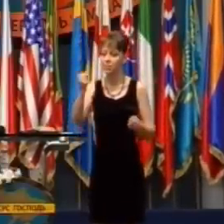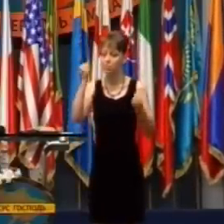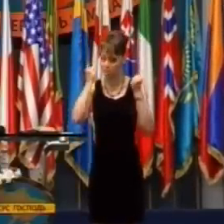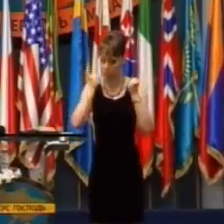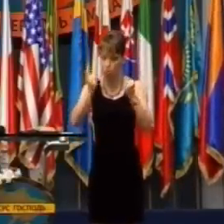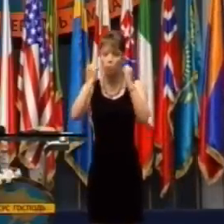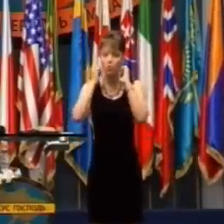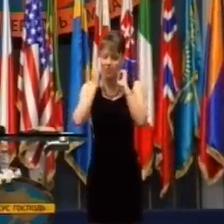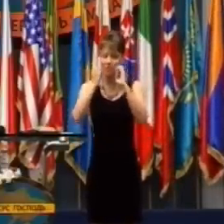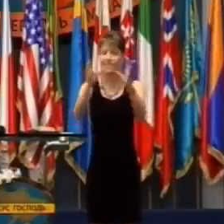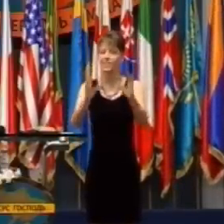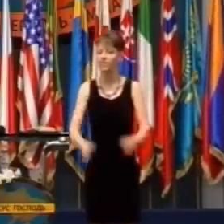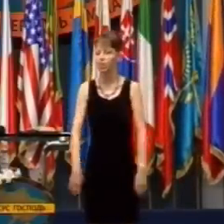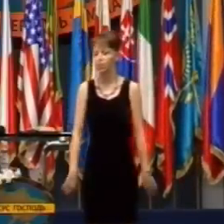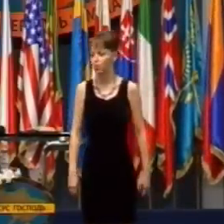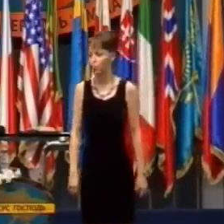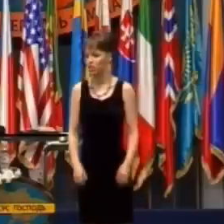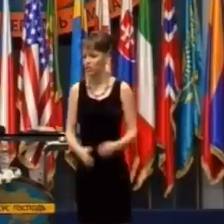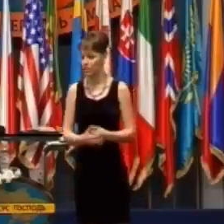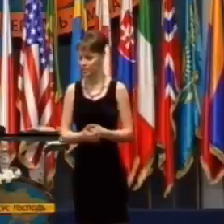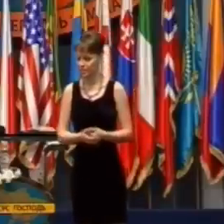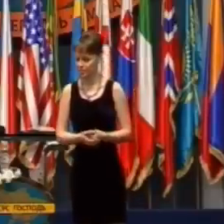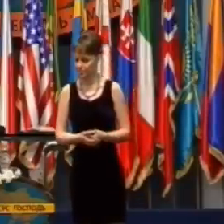tieto veci s plným presvedčením